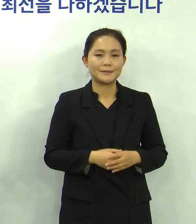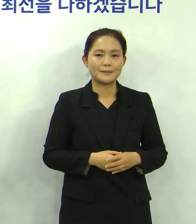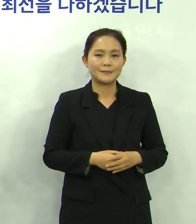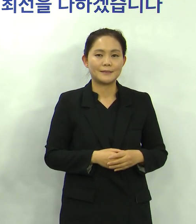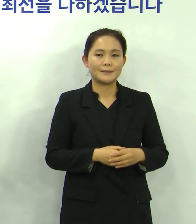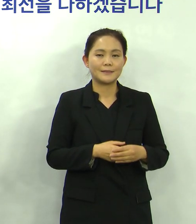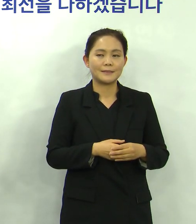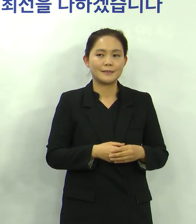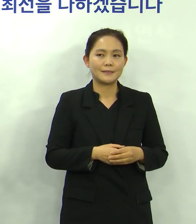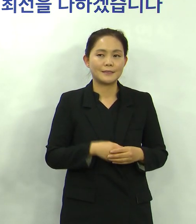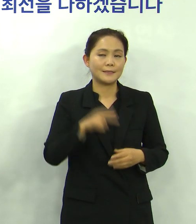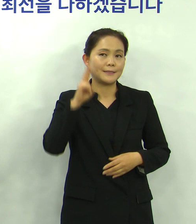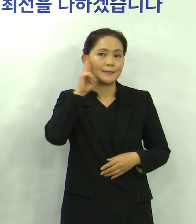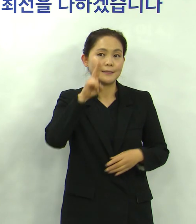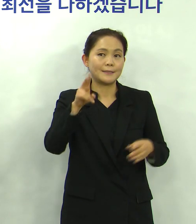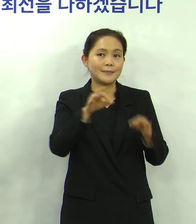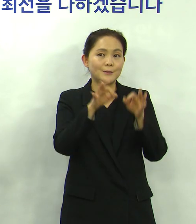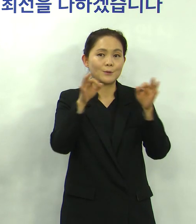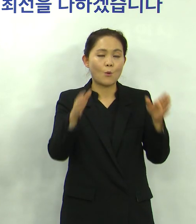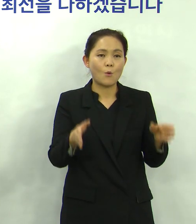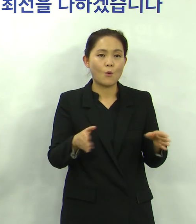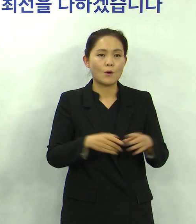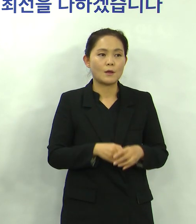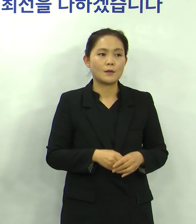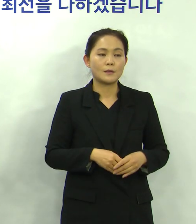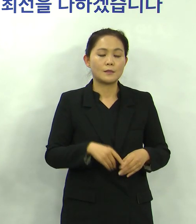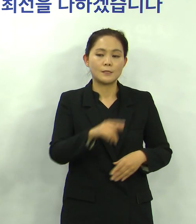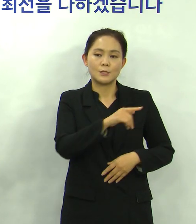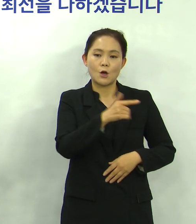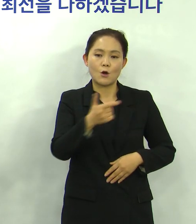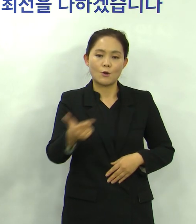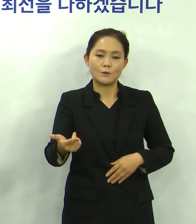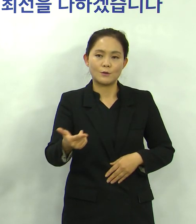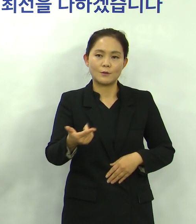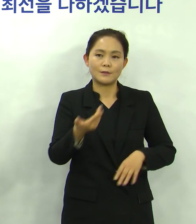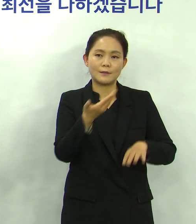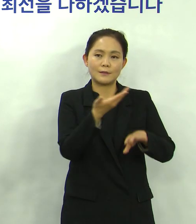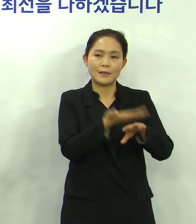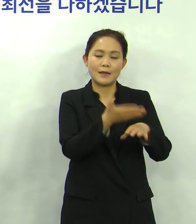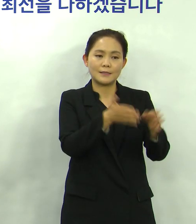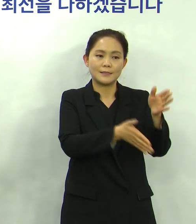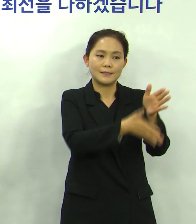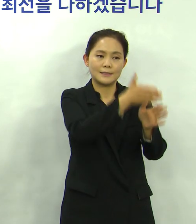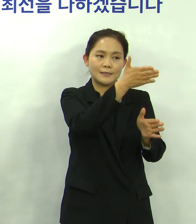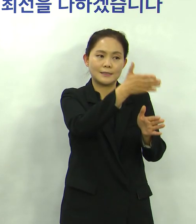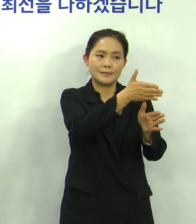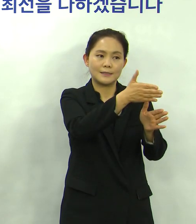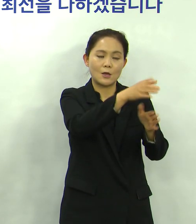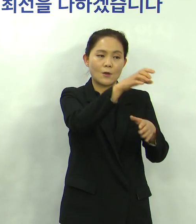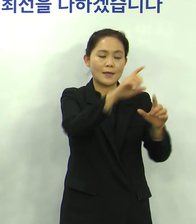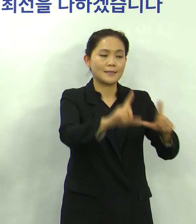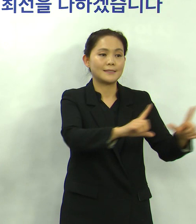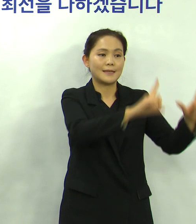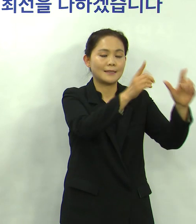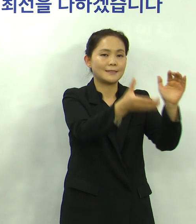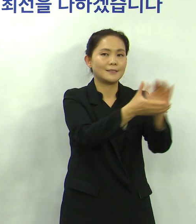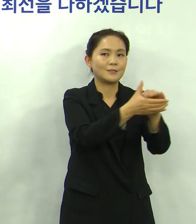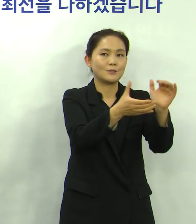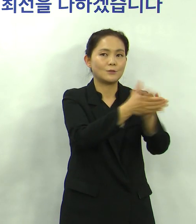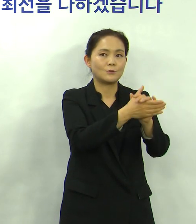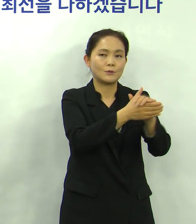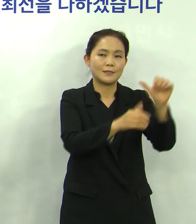이틀에 걸쳐서 저녁식사 등 타지역의 친구 5분과 같이